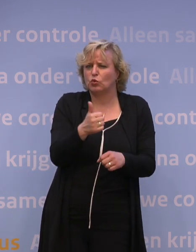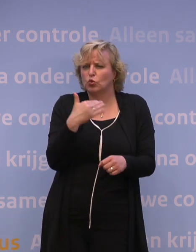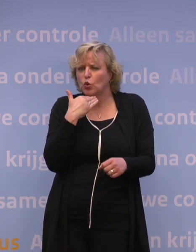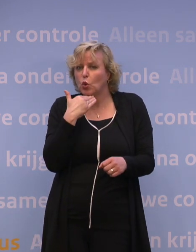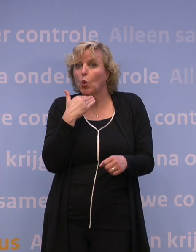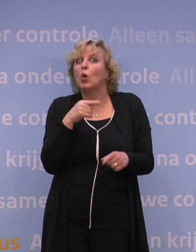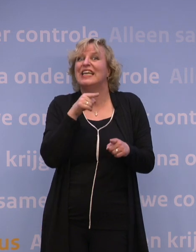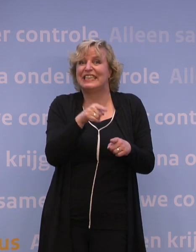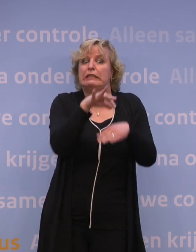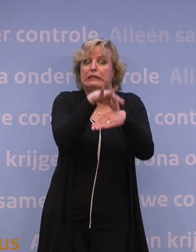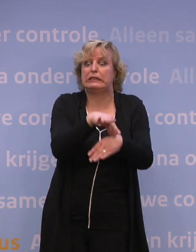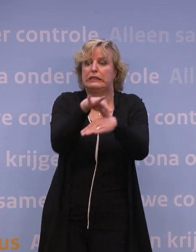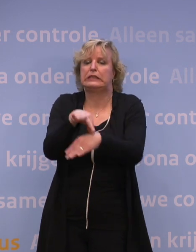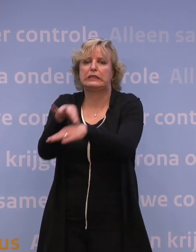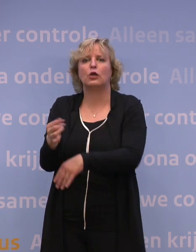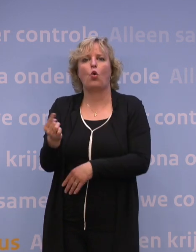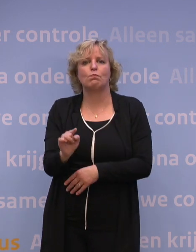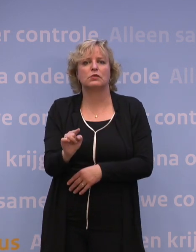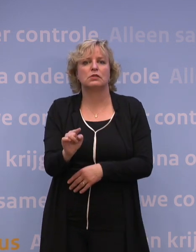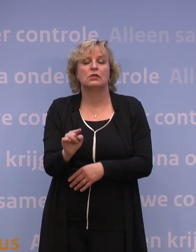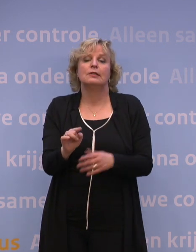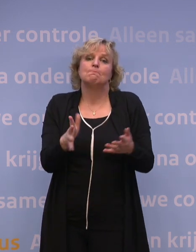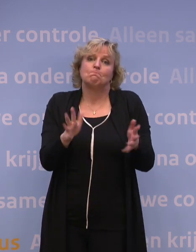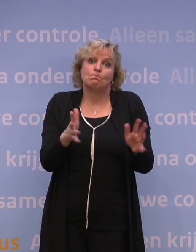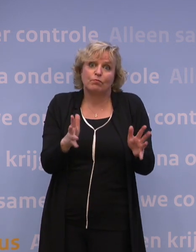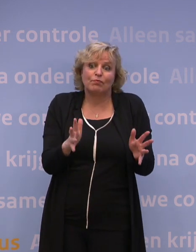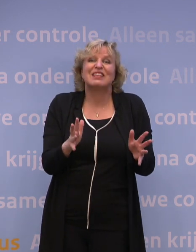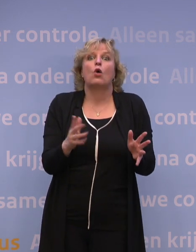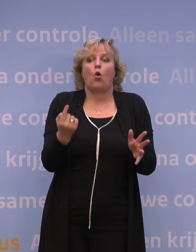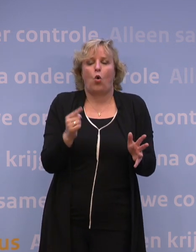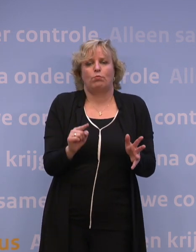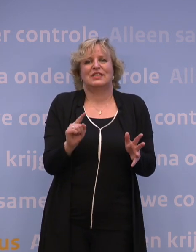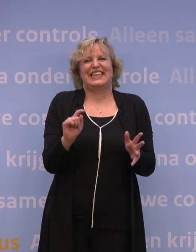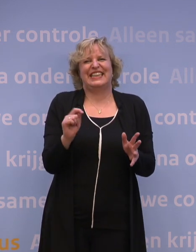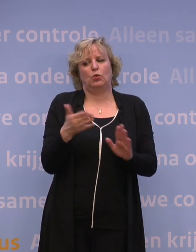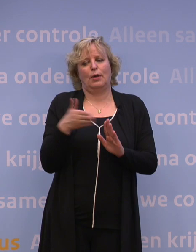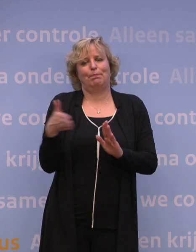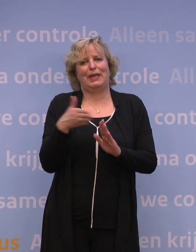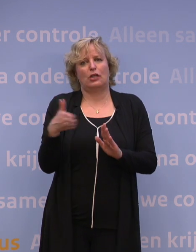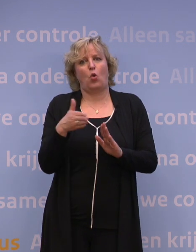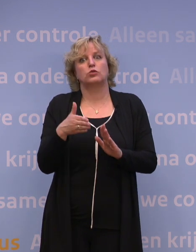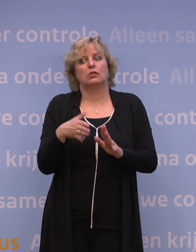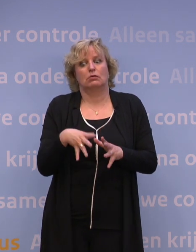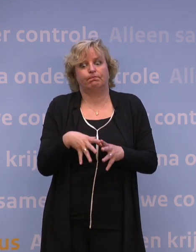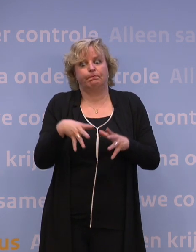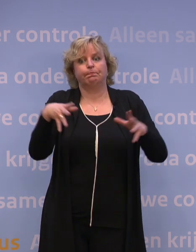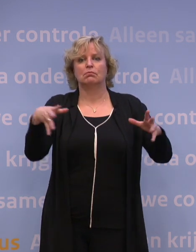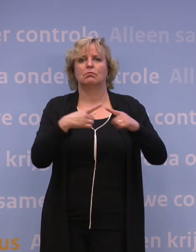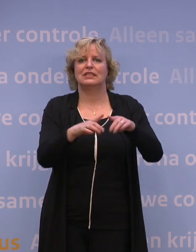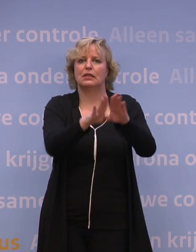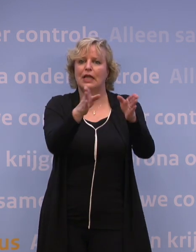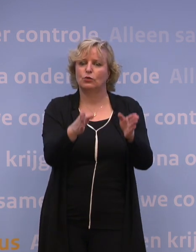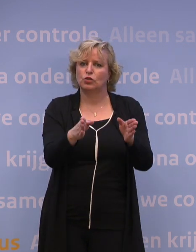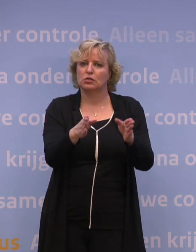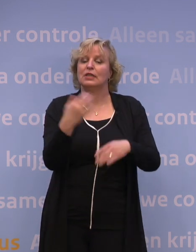die gaan er natuurlijk wel weer ziek van worden en in potentie zelfs ook wel weer een nieuwe golf opleveren in de ziekenhuizen. En dat is de reden dat we zeggen die